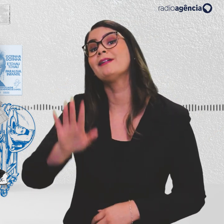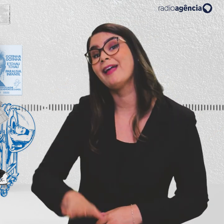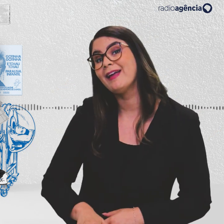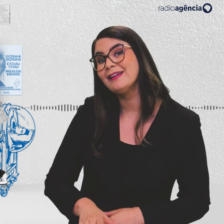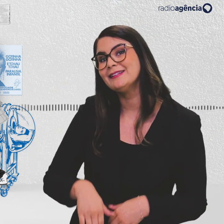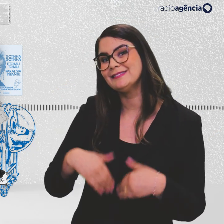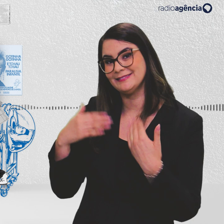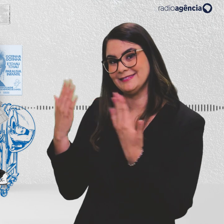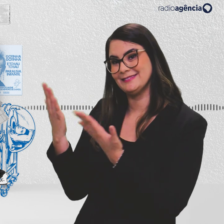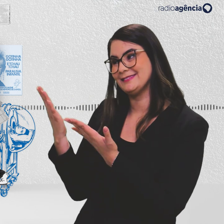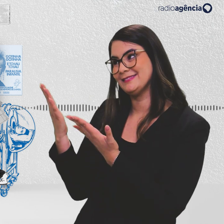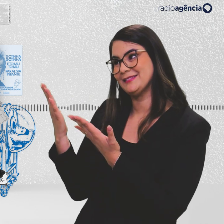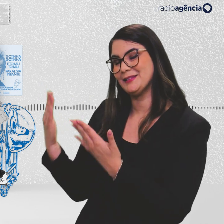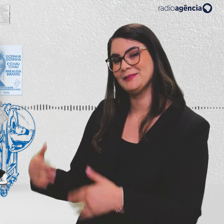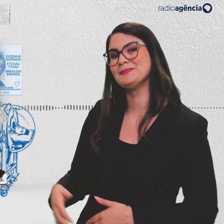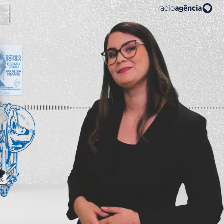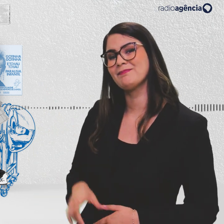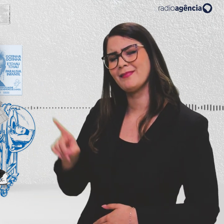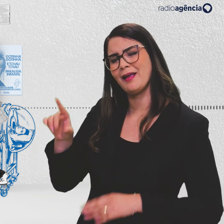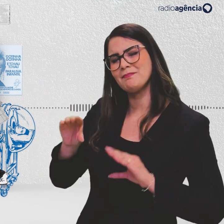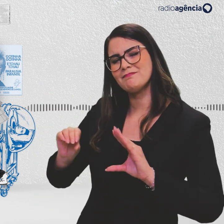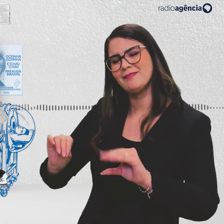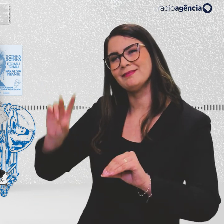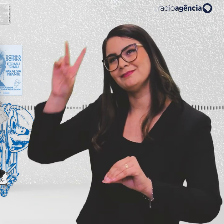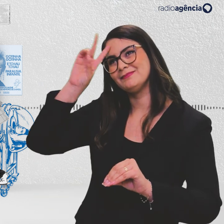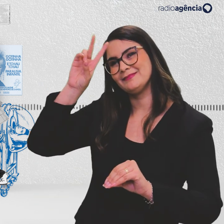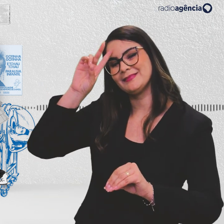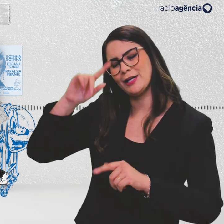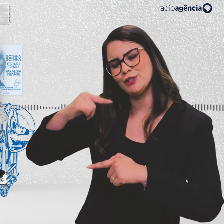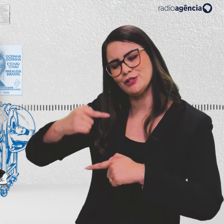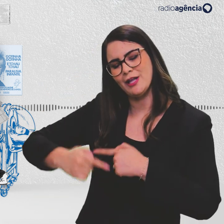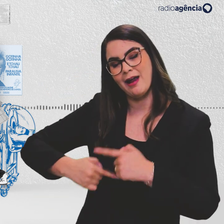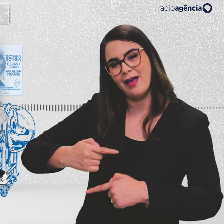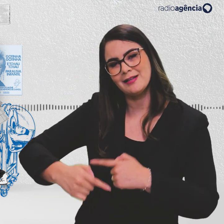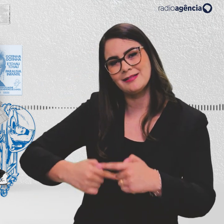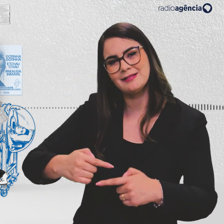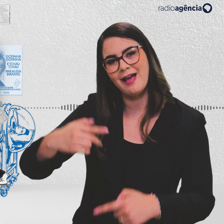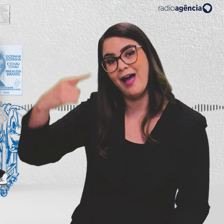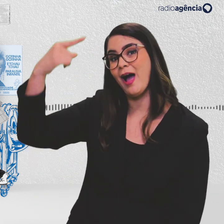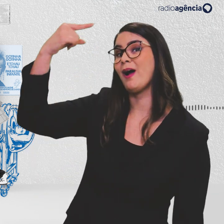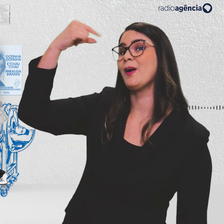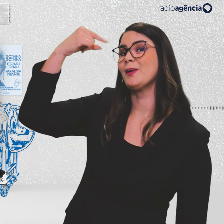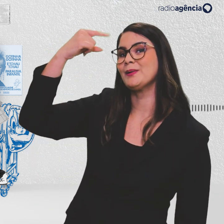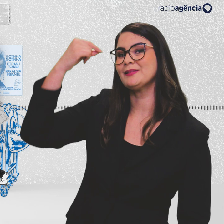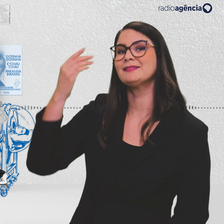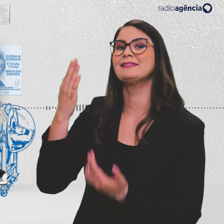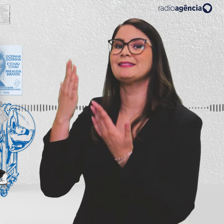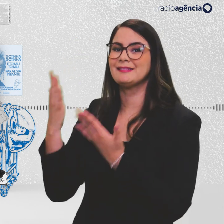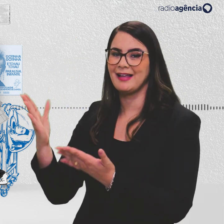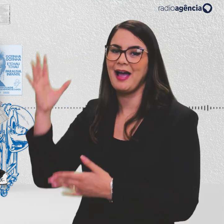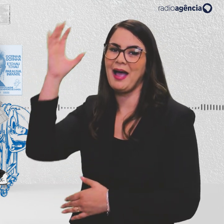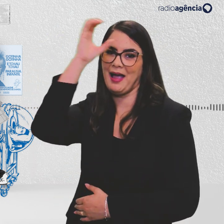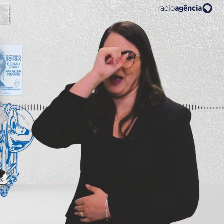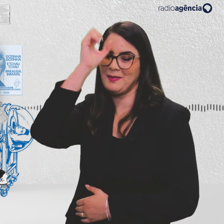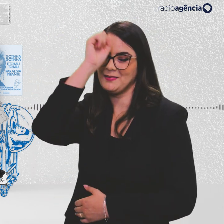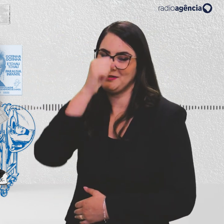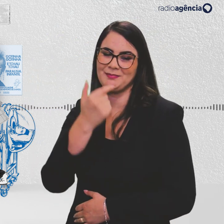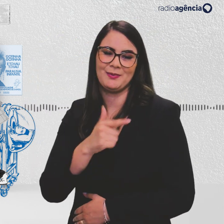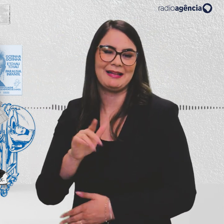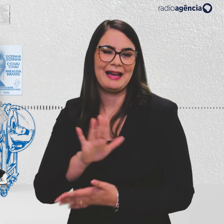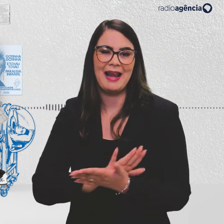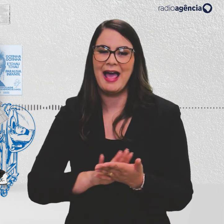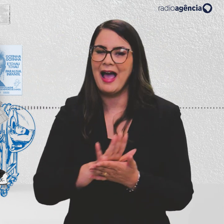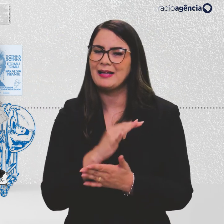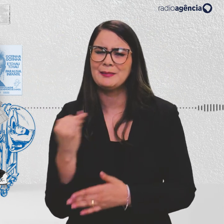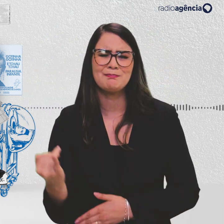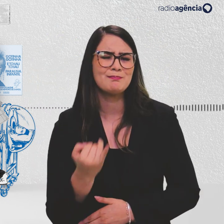Por onde passa, ele mexe com as nossas lembranças. É que de geração em geração, de gota em gota, foi com ele que aprendemos que não existe nada